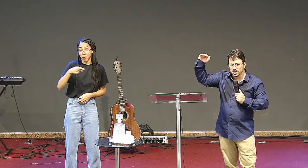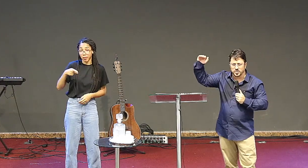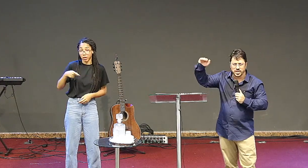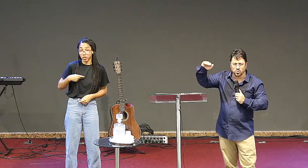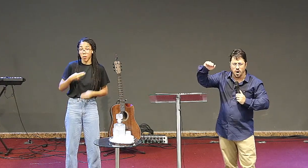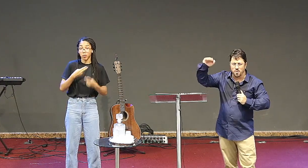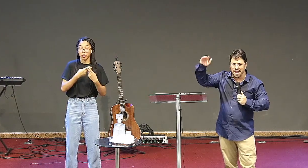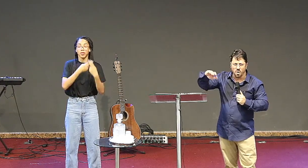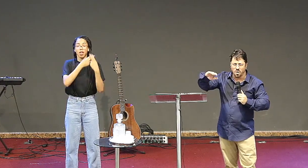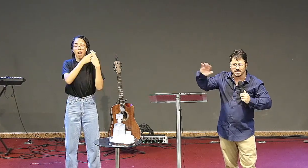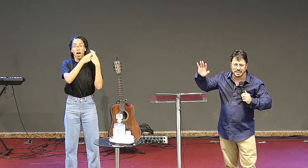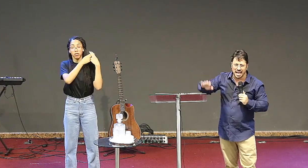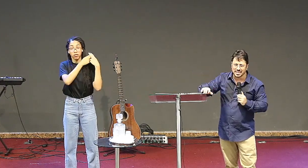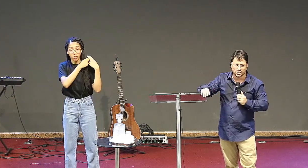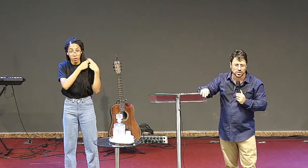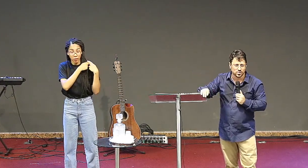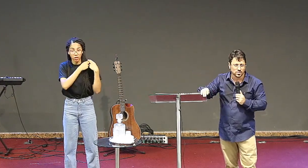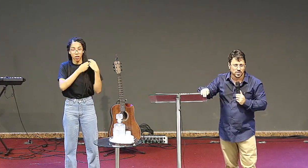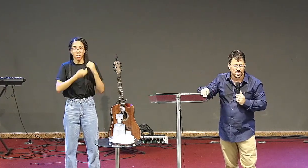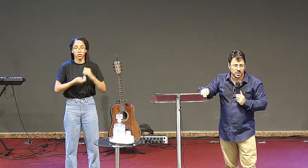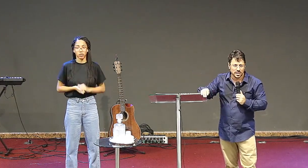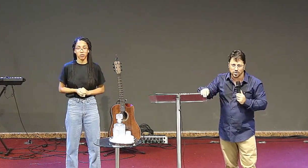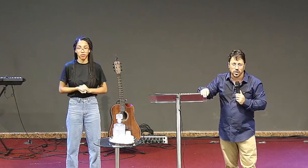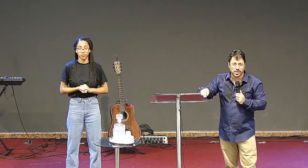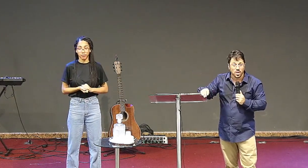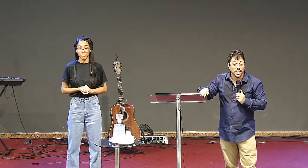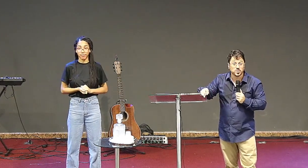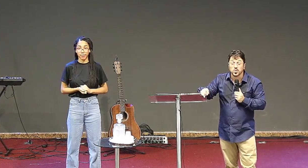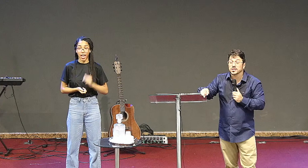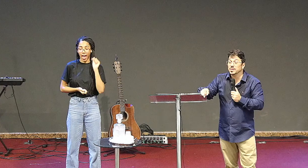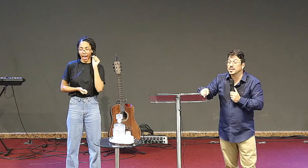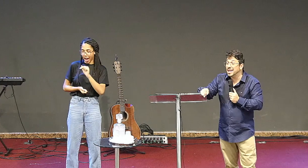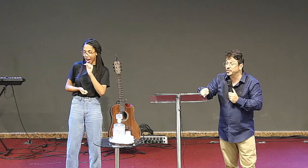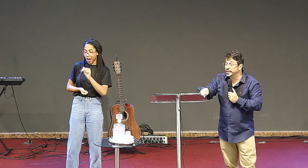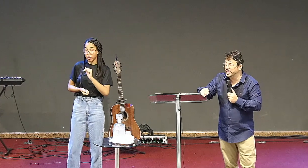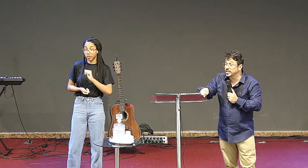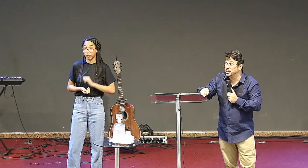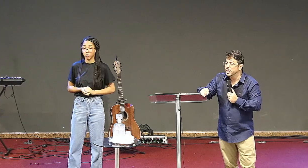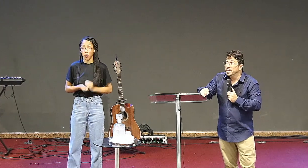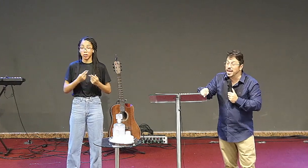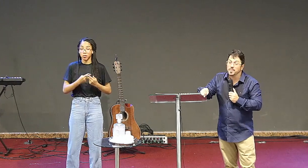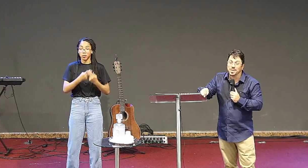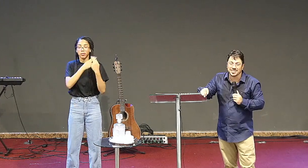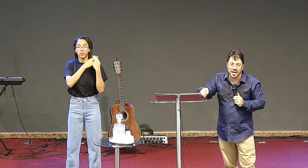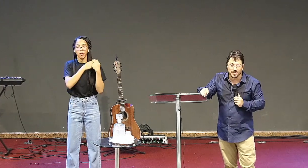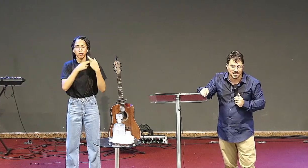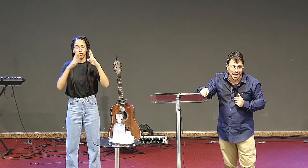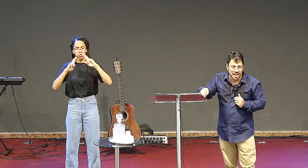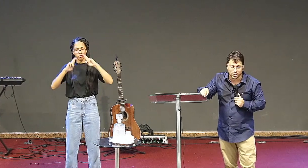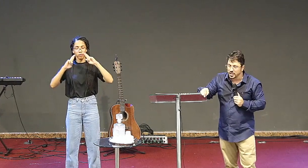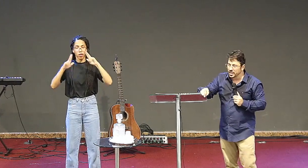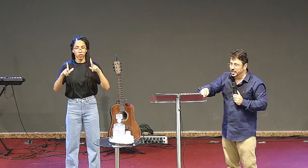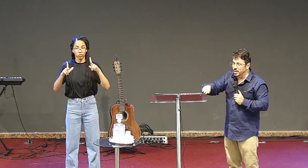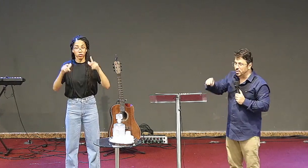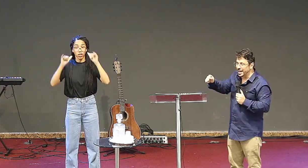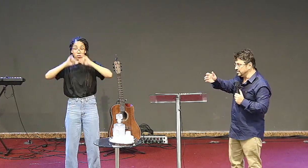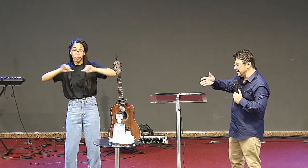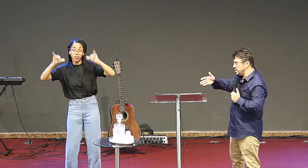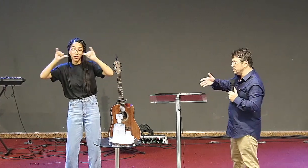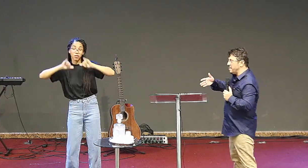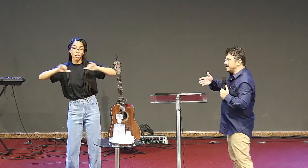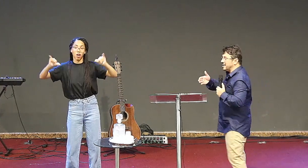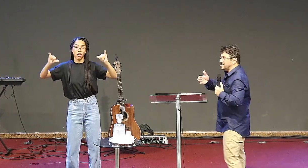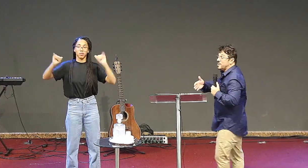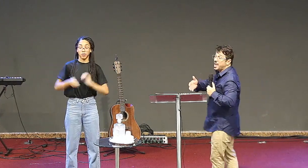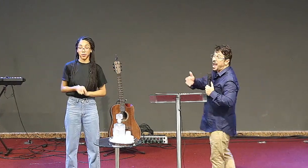uma estatura espiritual maior, nem nada disso, ele só tem uma responsabilidade diferente, que é passar a mensagem, e eu quero